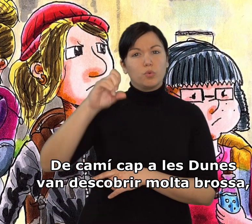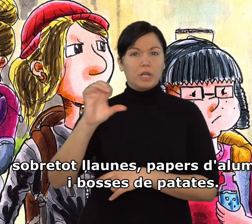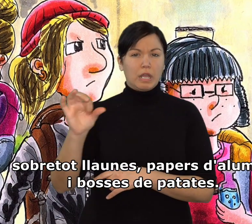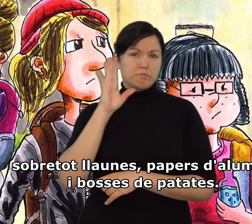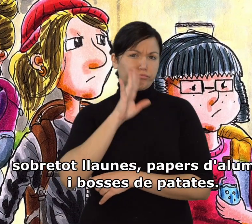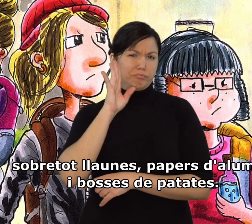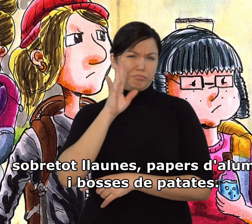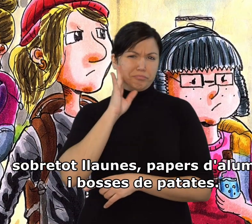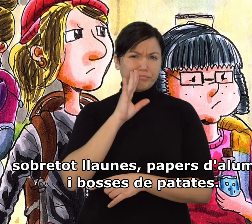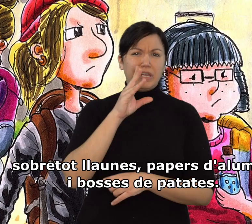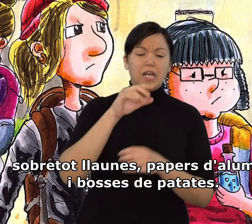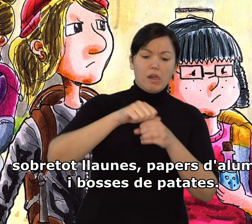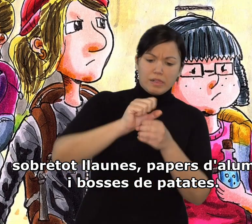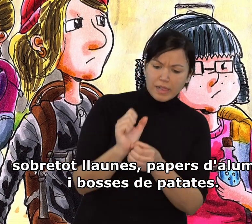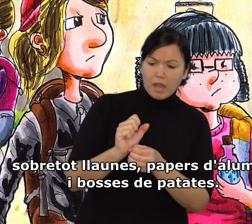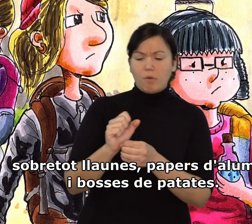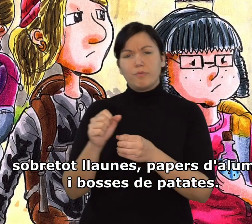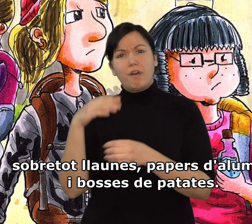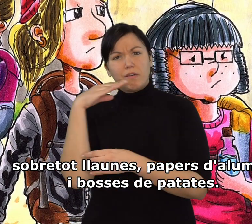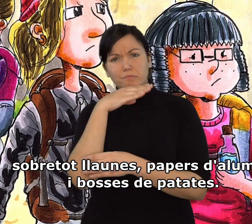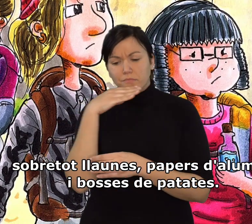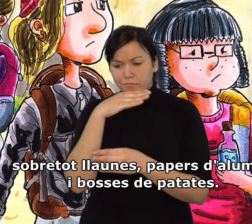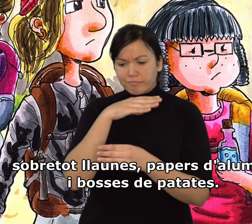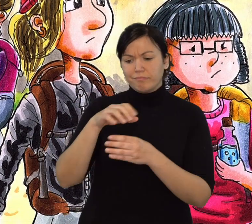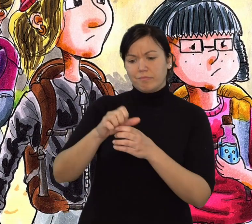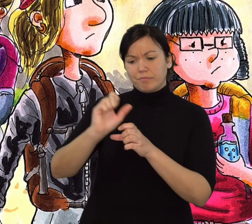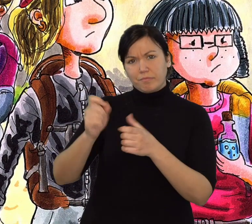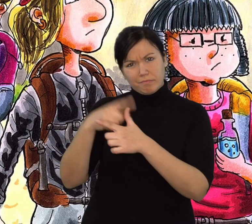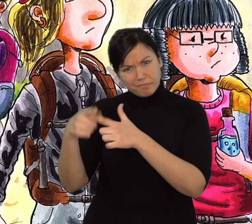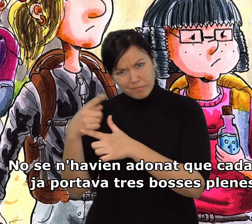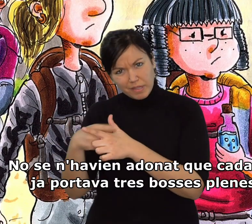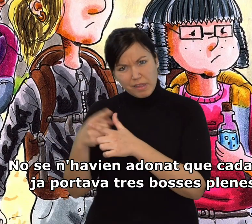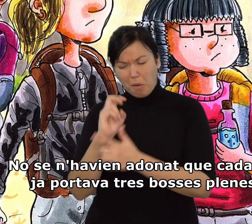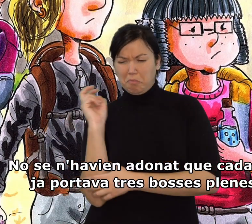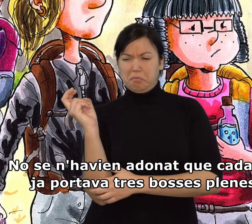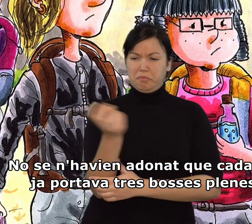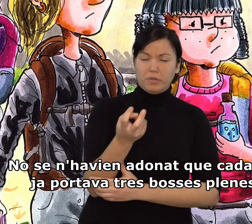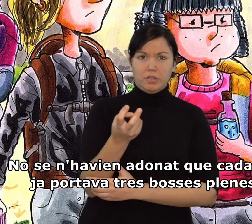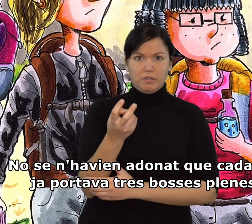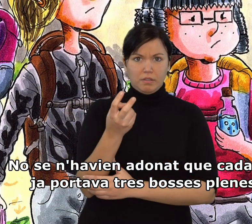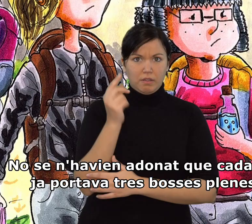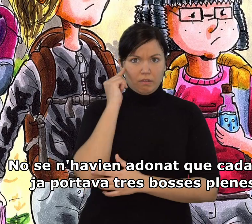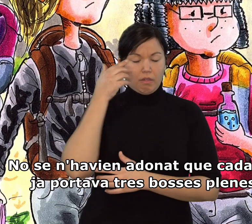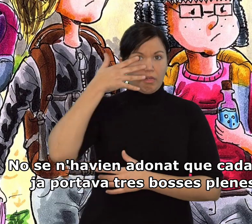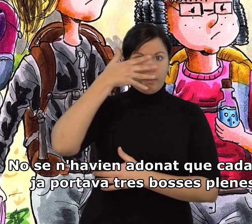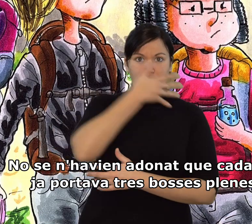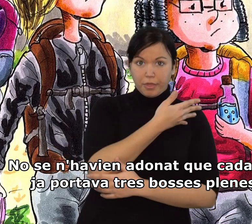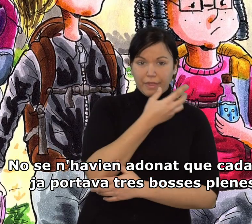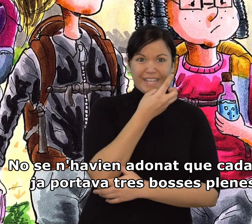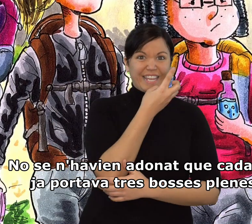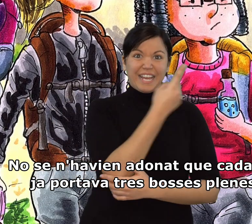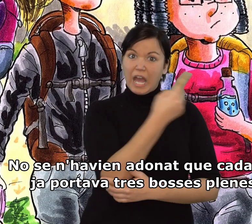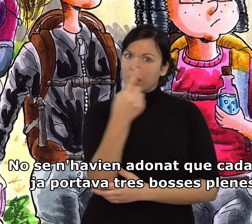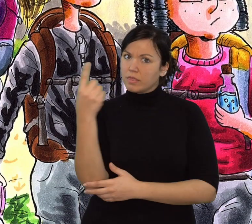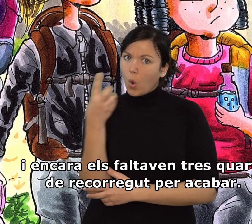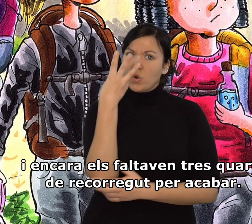brossa, sobretot llaunes, papers d'alumini i bosses de patates. No se n'havien adonat que cadascú ja portava tres